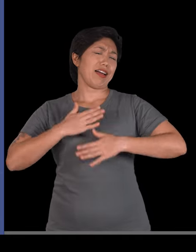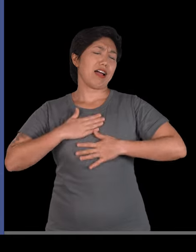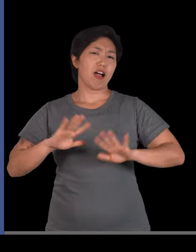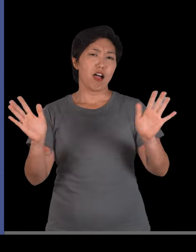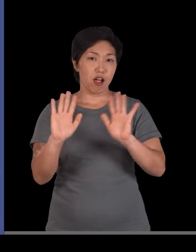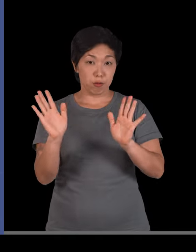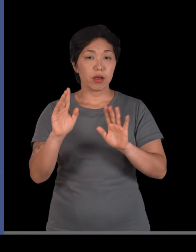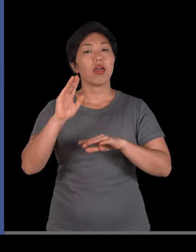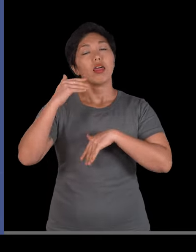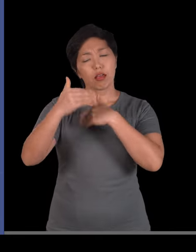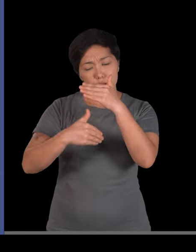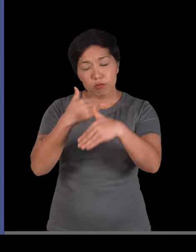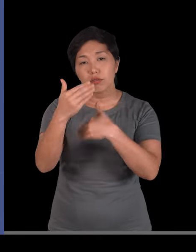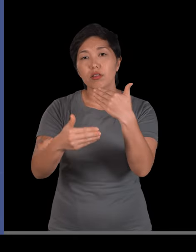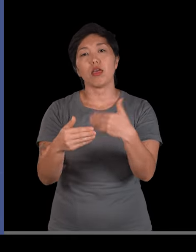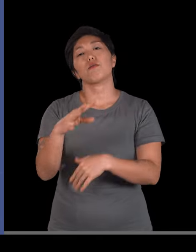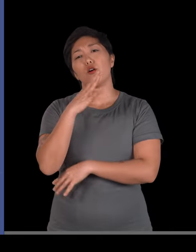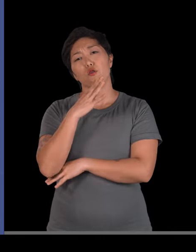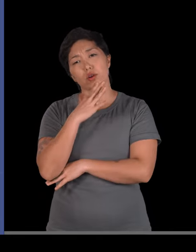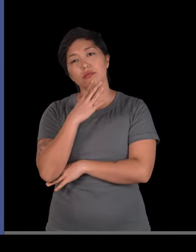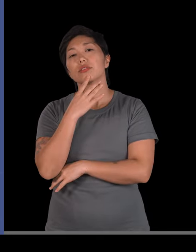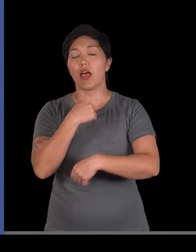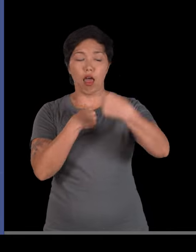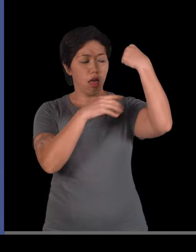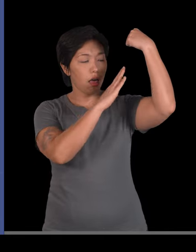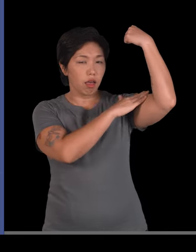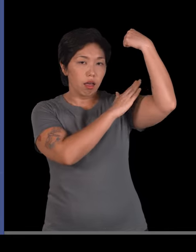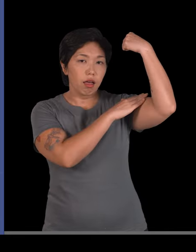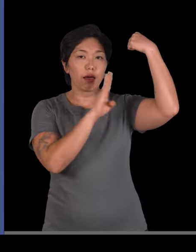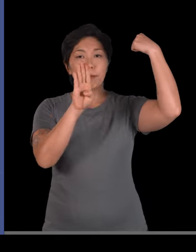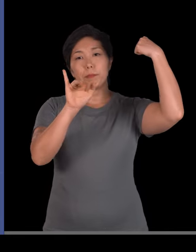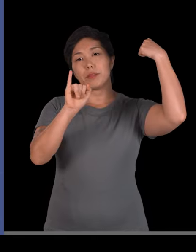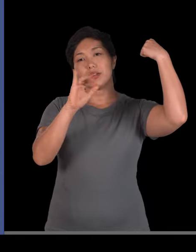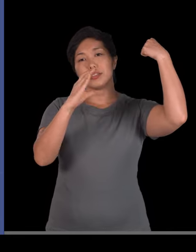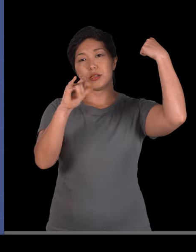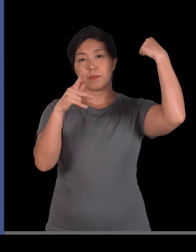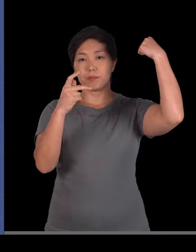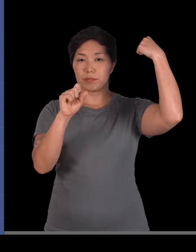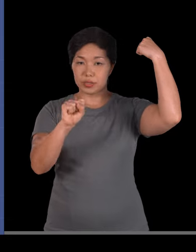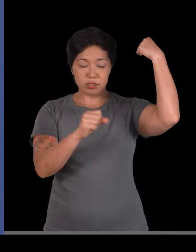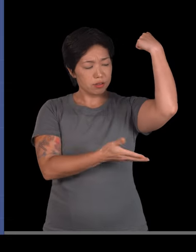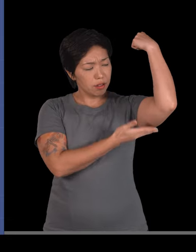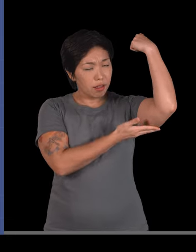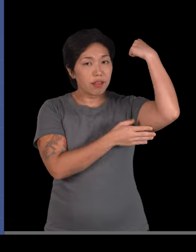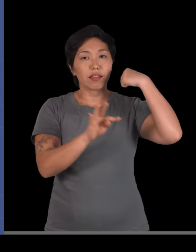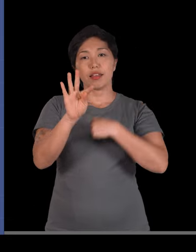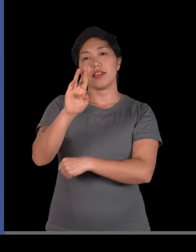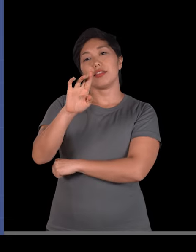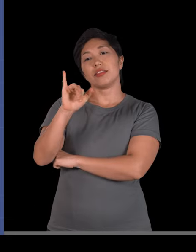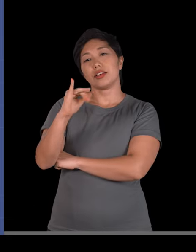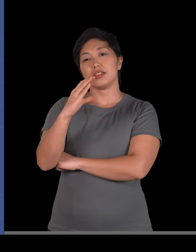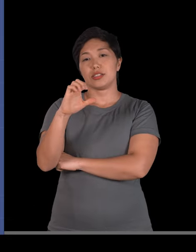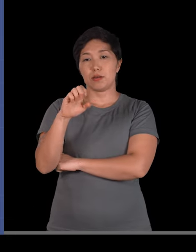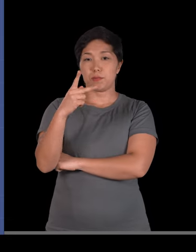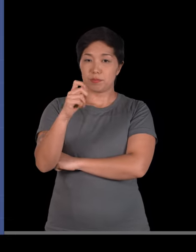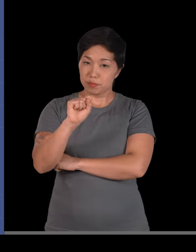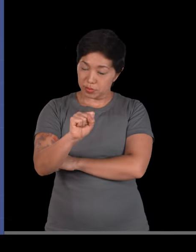Mas com o tempo você vai conhecendo. Ah, aqui no braço. Que nós temos o bíceps. O tríceps. Você vai conhecendo alguns desses músculos.